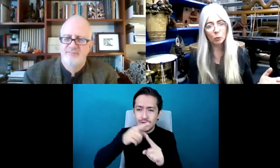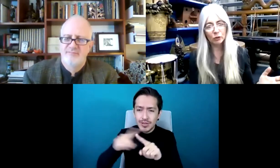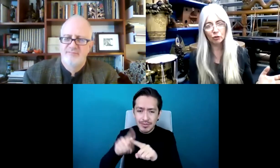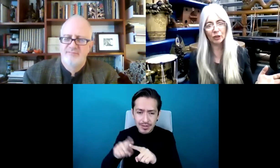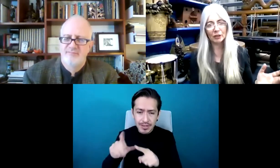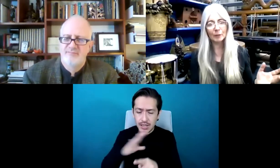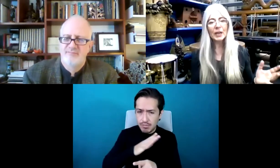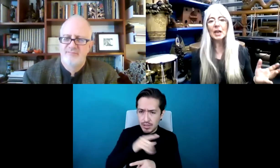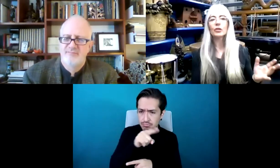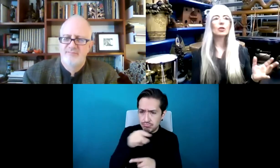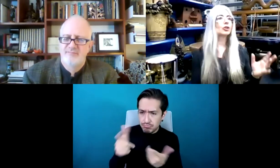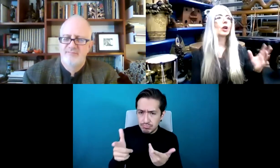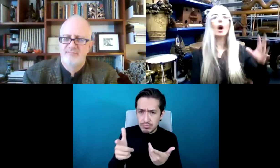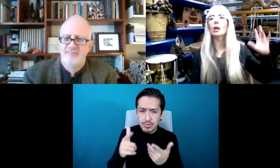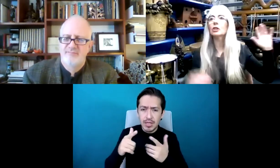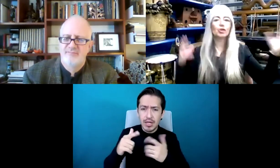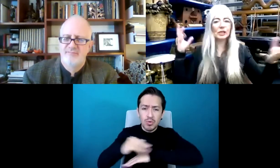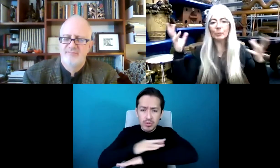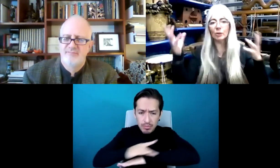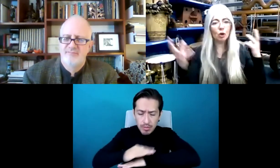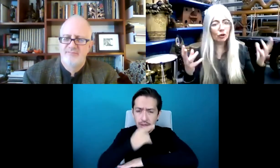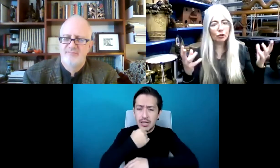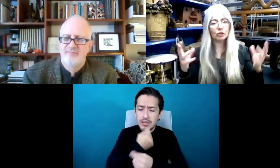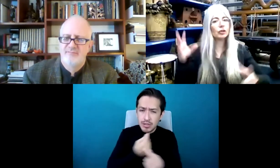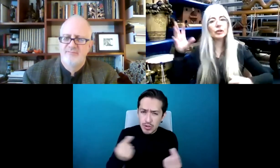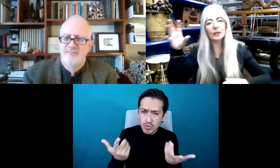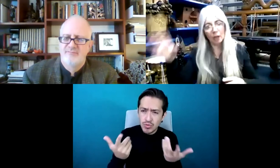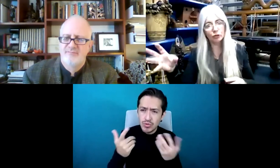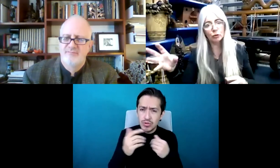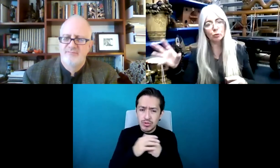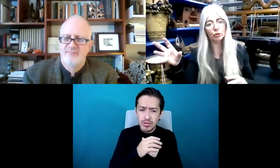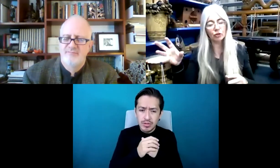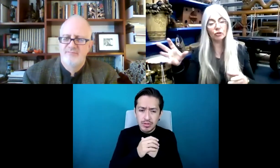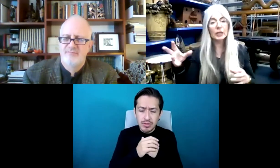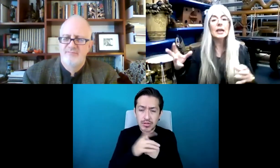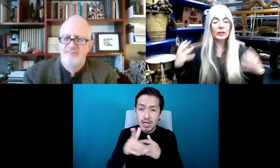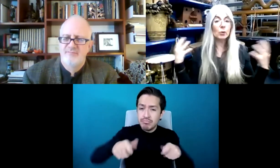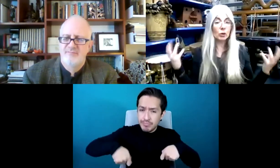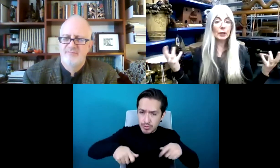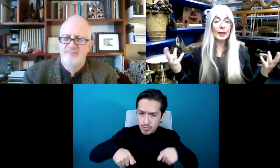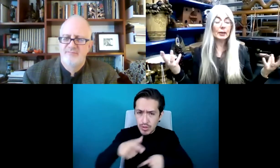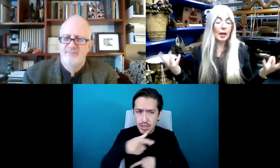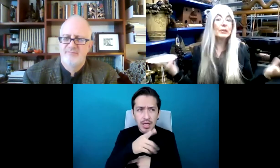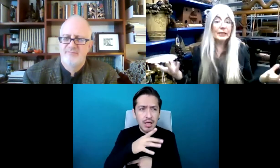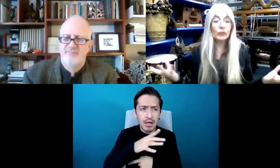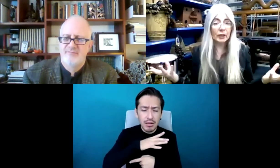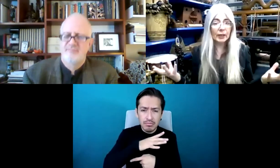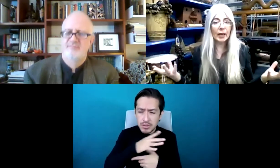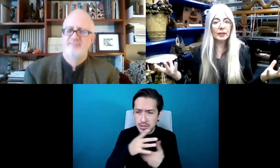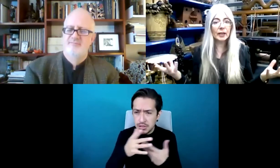había allí rampas para niños que estaban en silla de ruedas y los esquemas